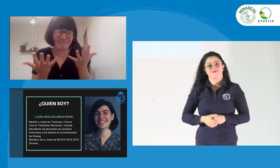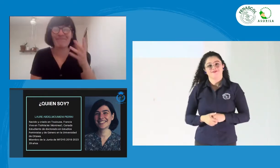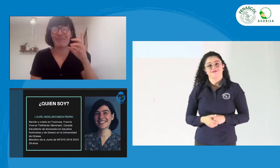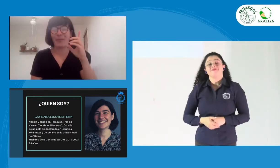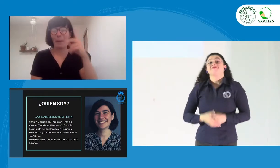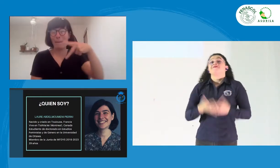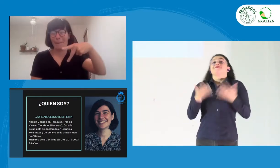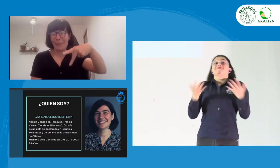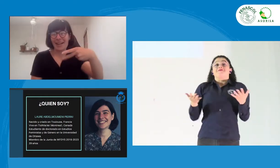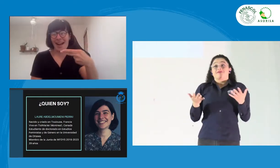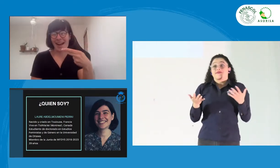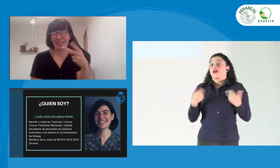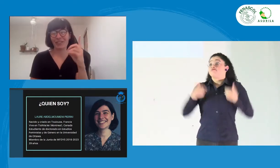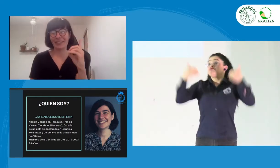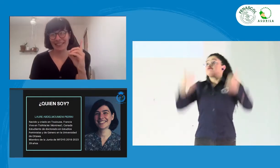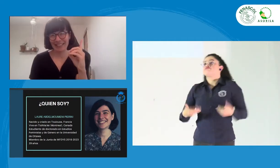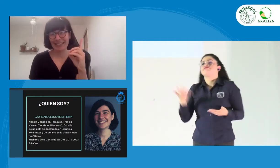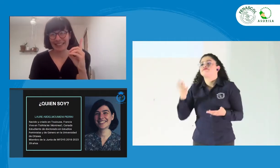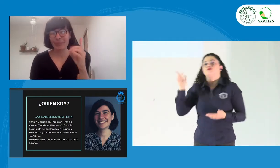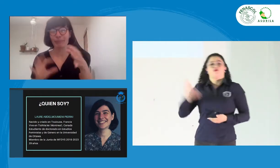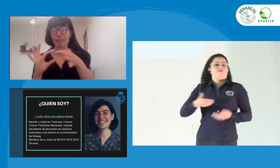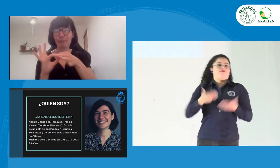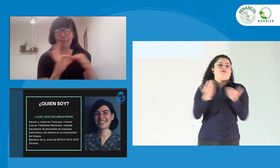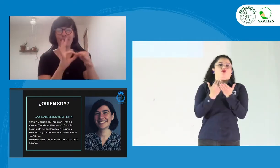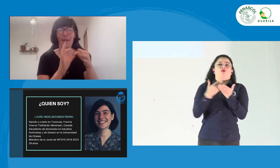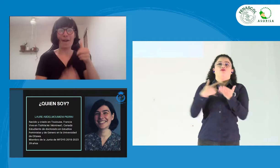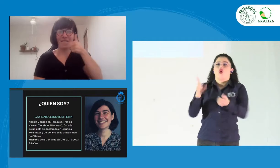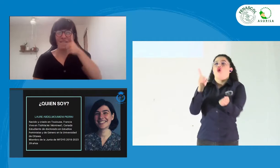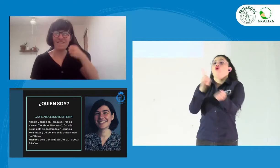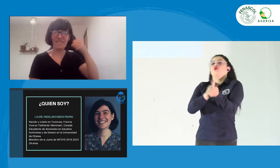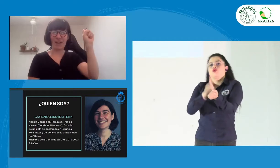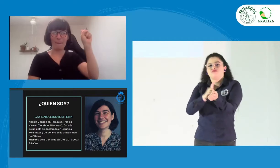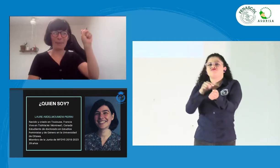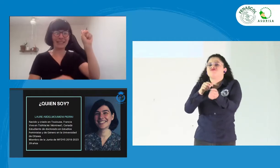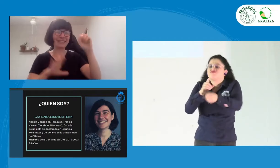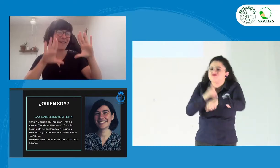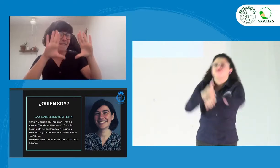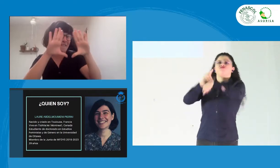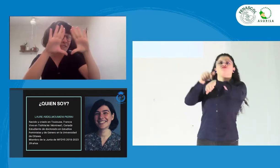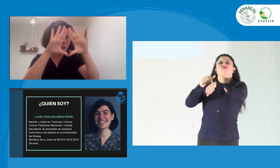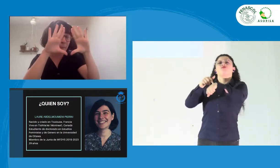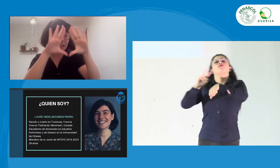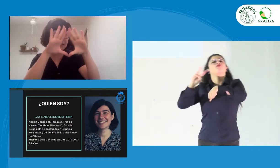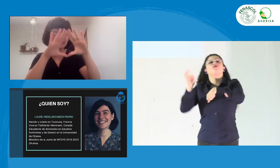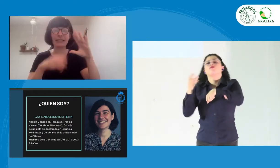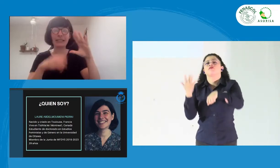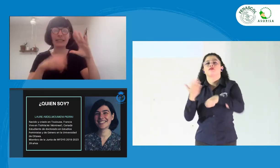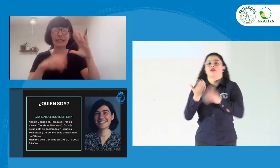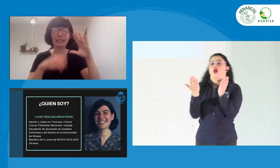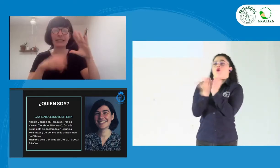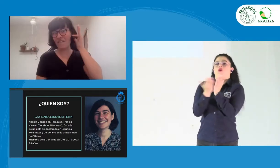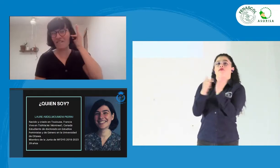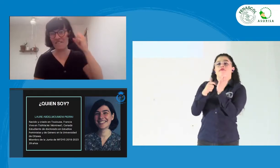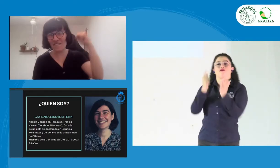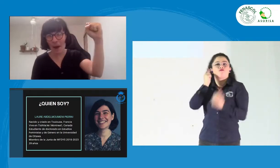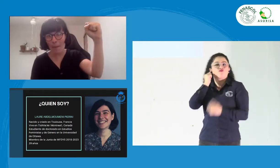Entonces, siendo así, yo vine aquí a estudiar mi PSD. Tengo estudios